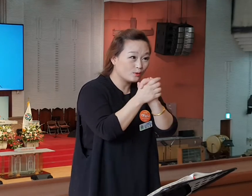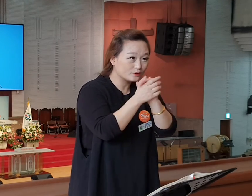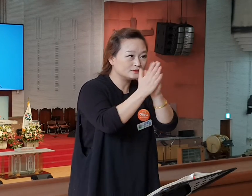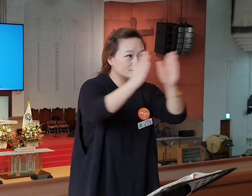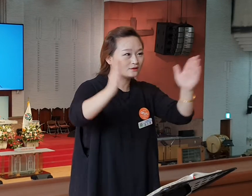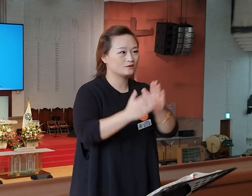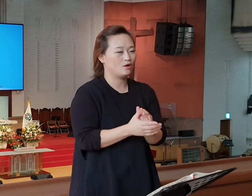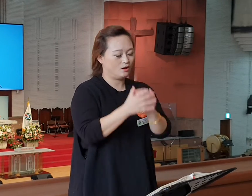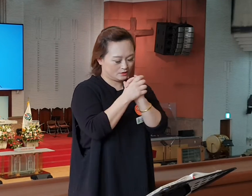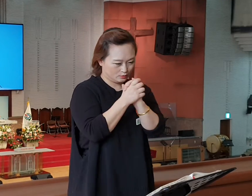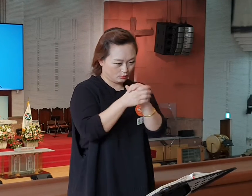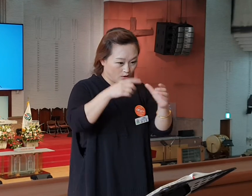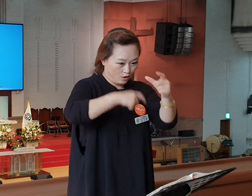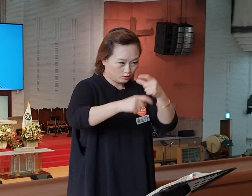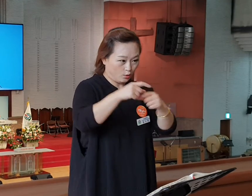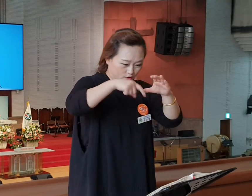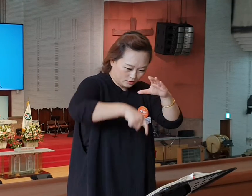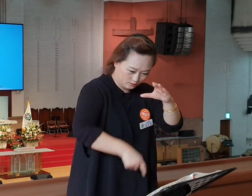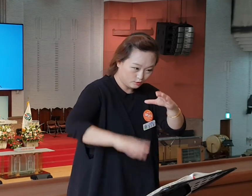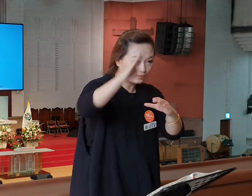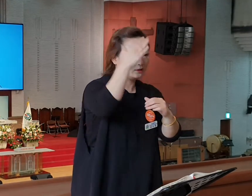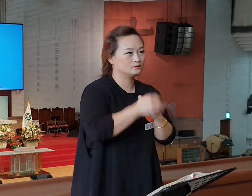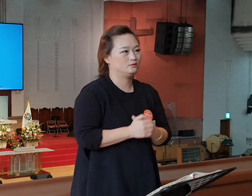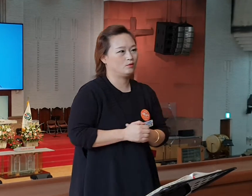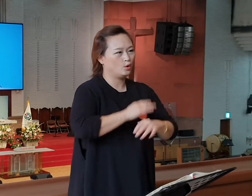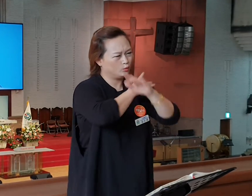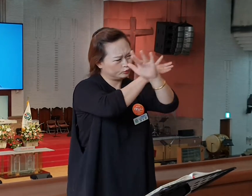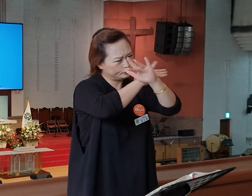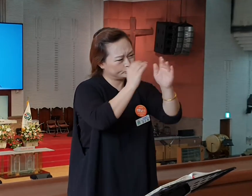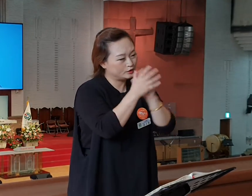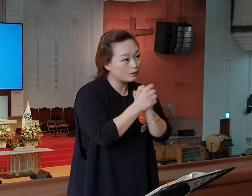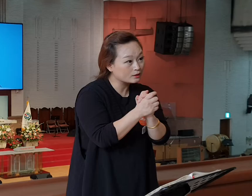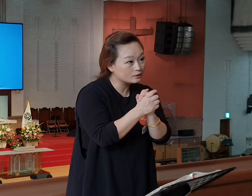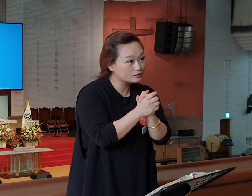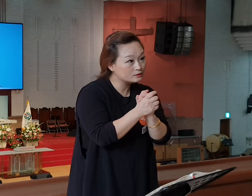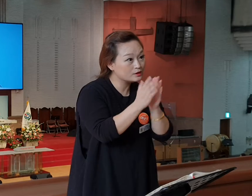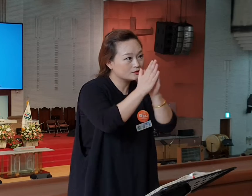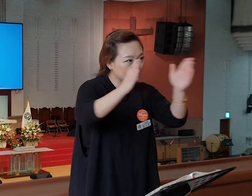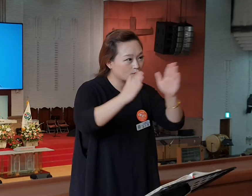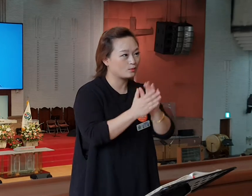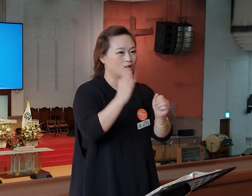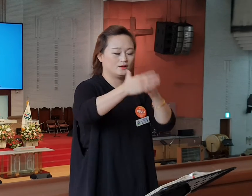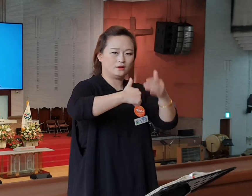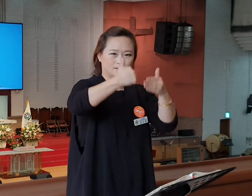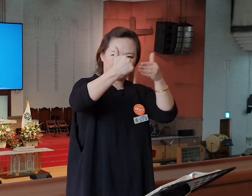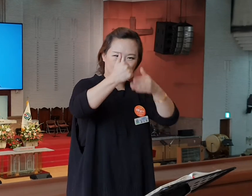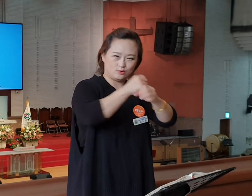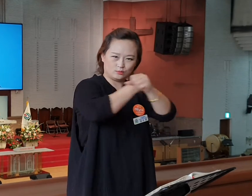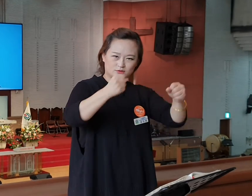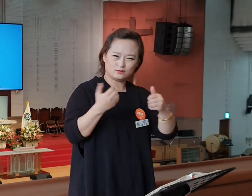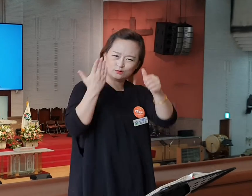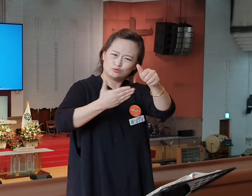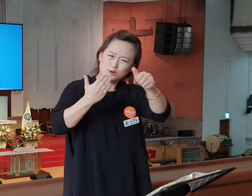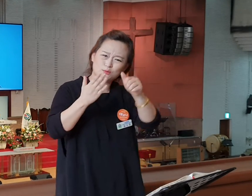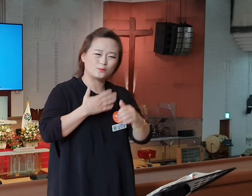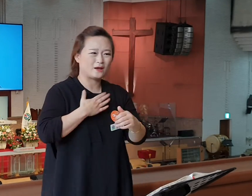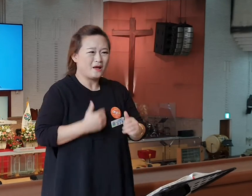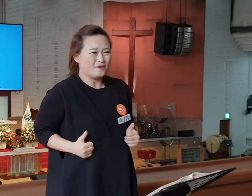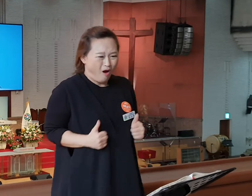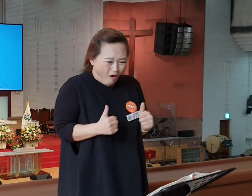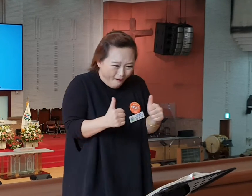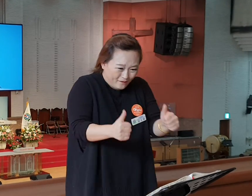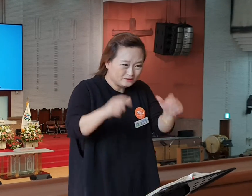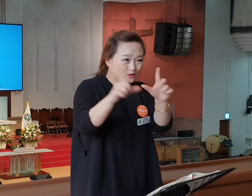점점 더 깊어지는 거예요. 방언으로 기도하기 시작하고 이들의 많은 하나님 앞에 용서를 구하며 내가 성실하게 살겠다는 그